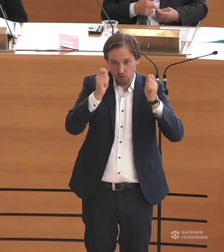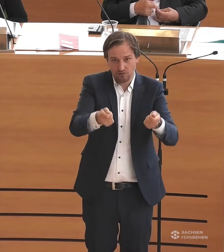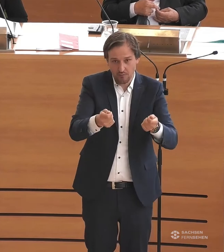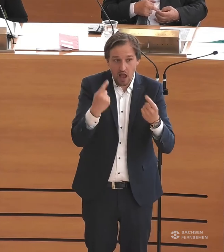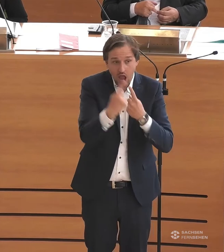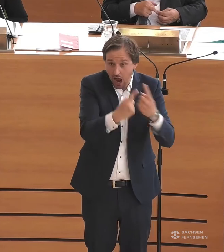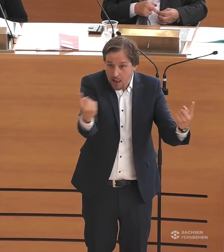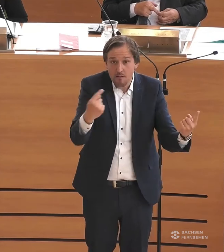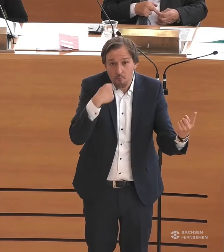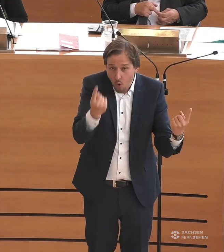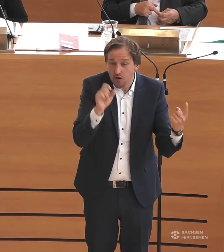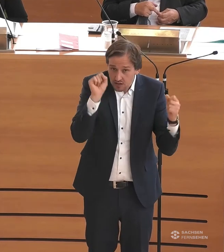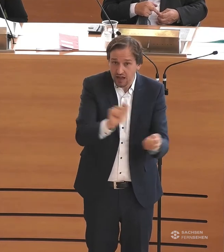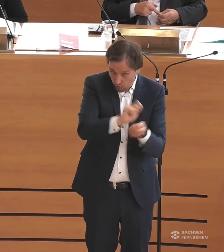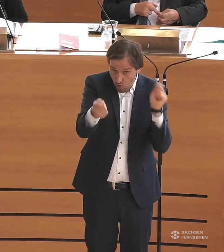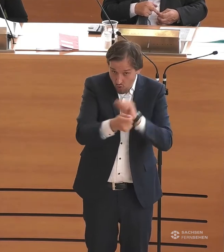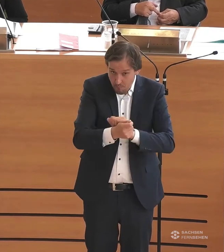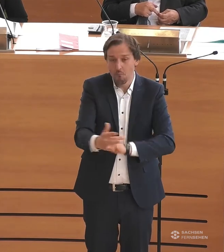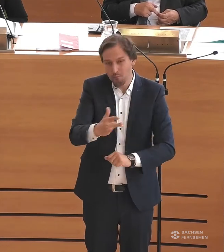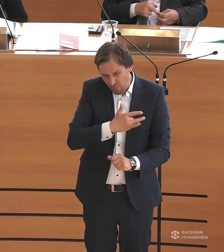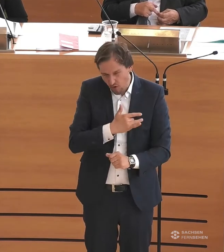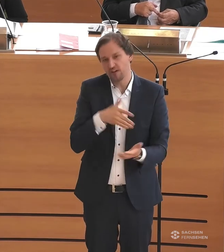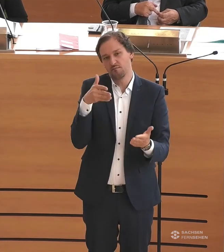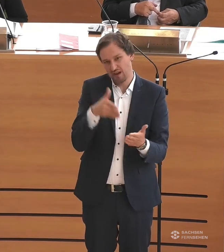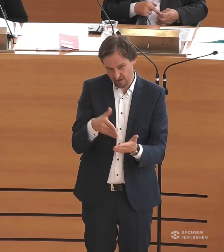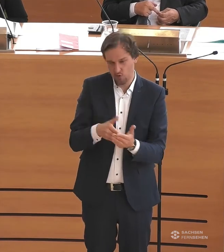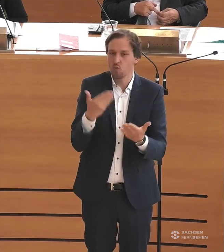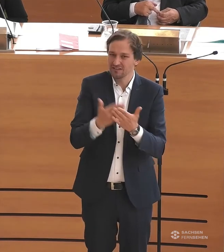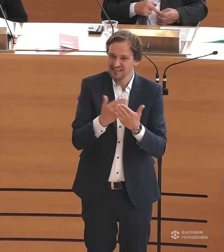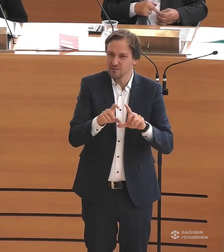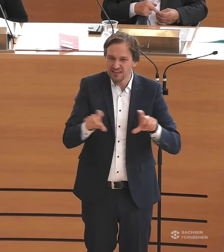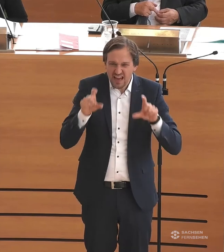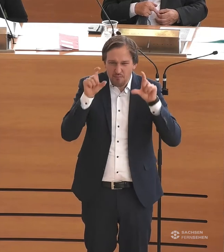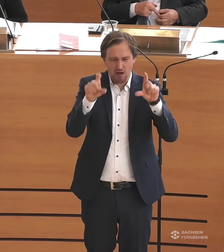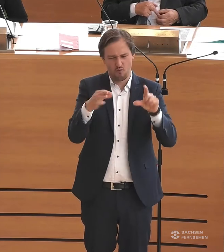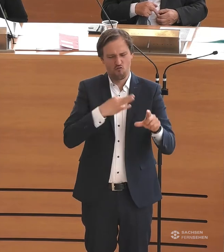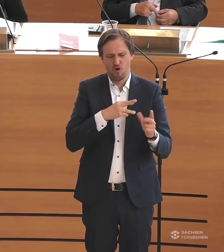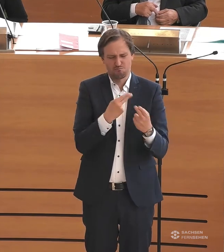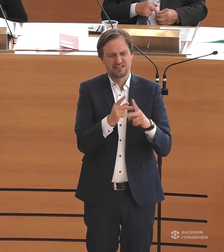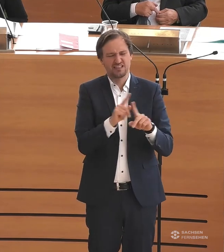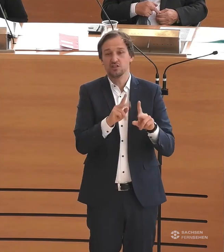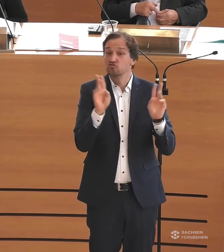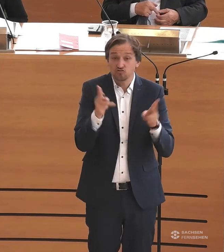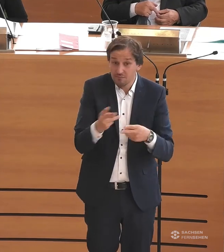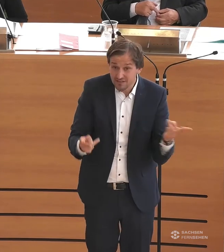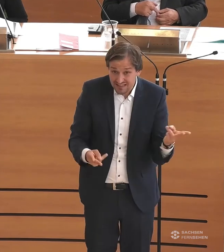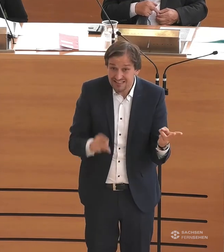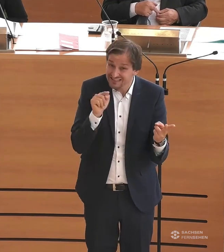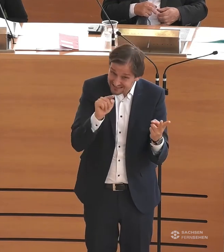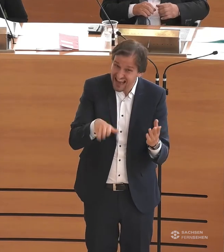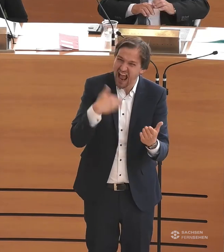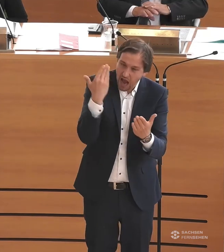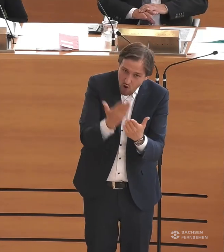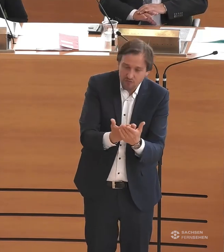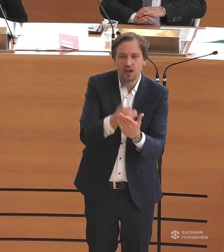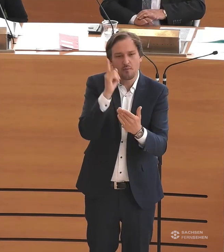betreffen. Und deswegen dürfen wir nie so tun, als wenn das ein Thema ist, von dem wir nicht betroffen wären. Diese Aufgabe muss durch immer